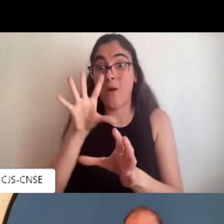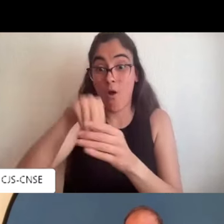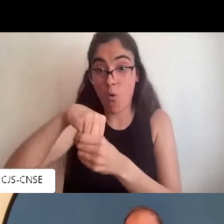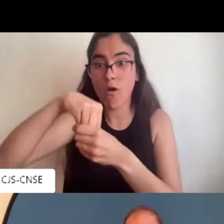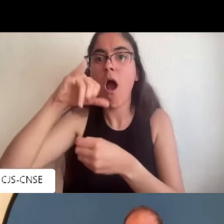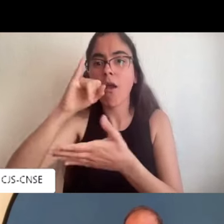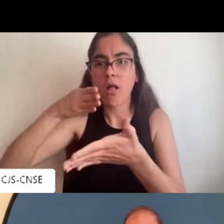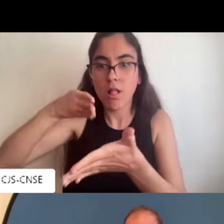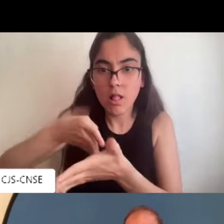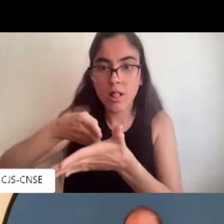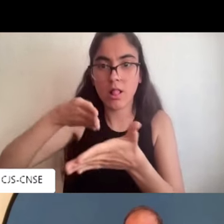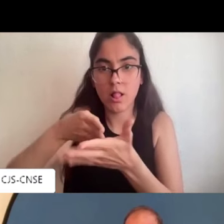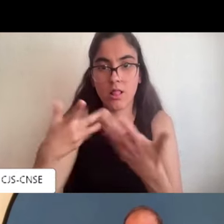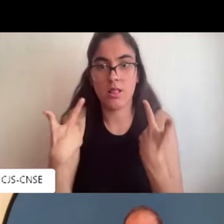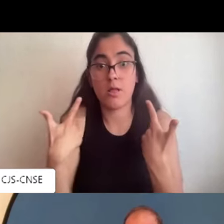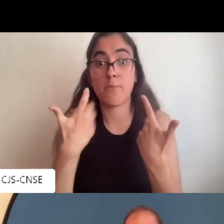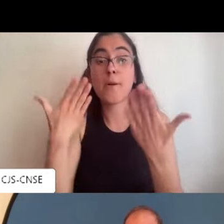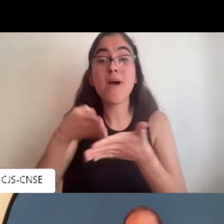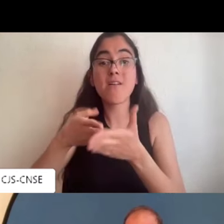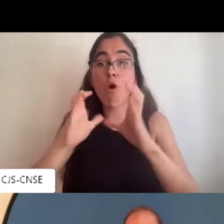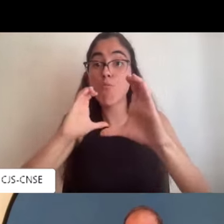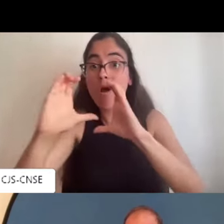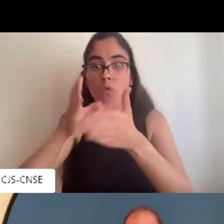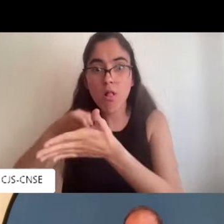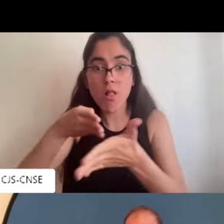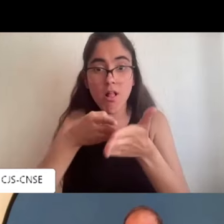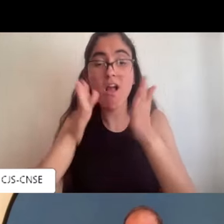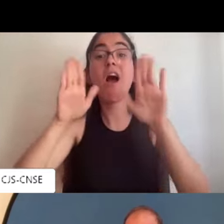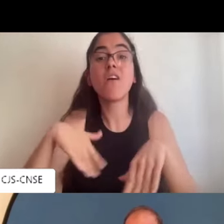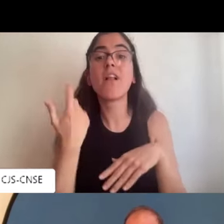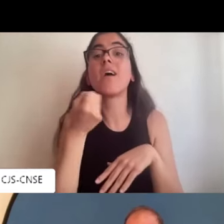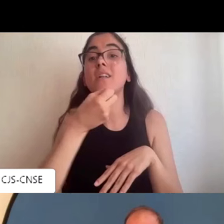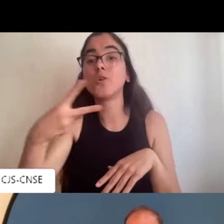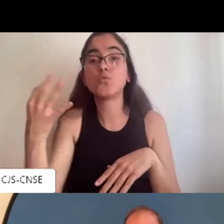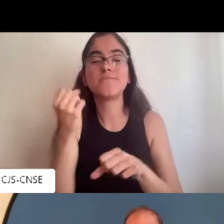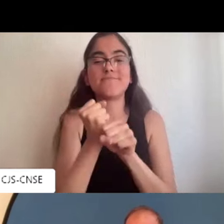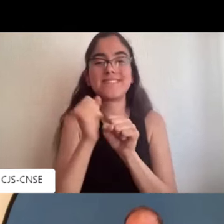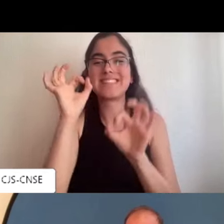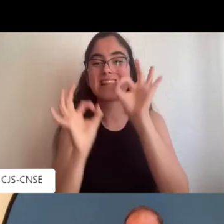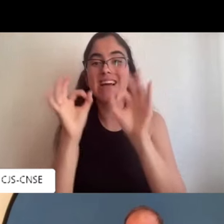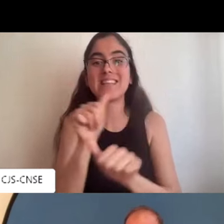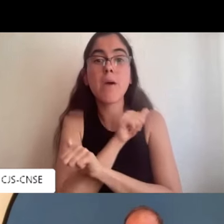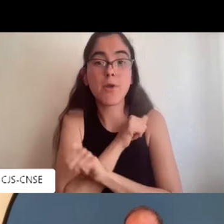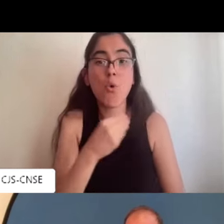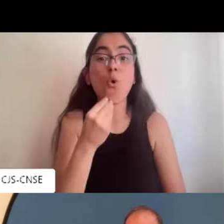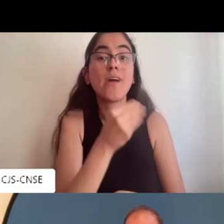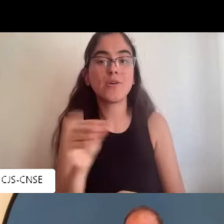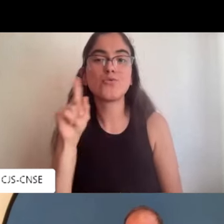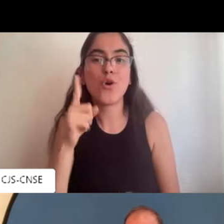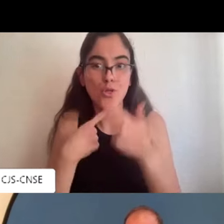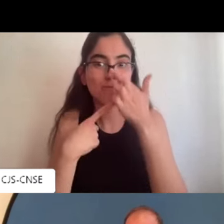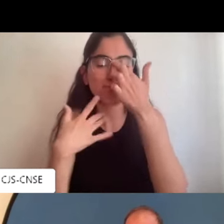frente a la juventud sorda y una vez que encontramos trabajo, las barreras de comunicación siguen estando